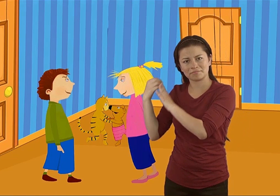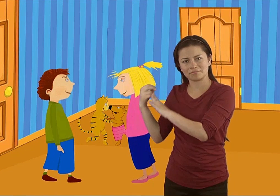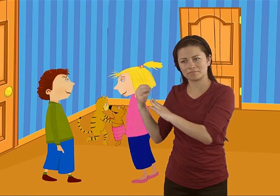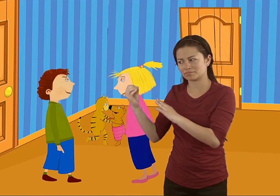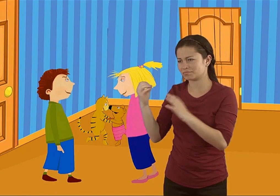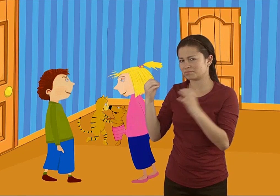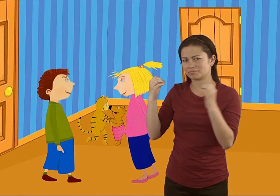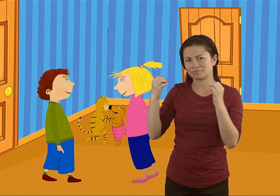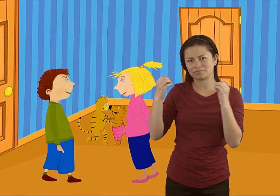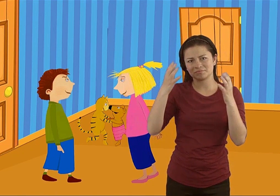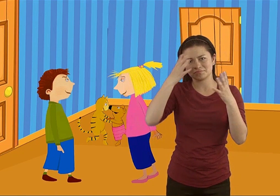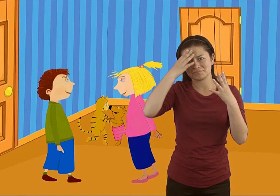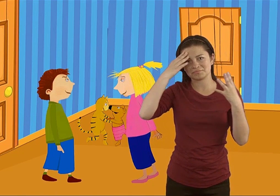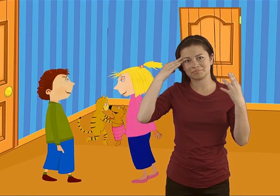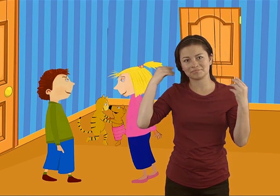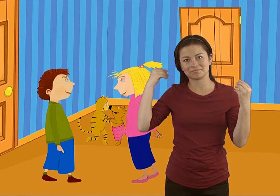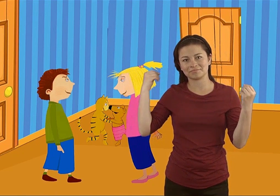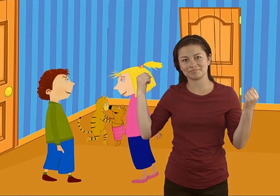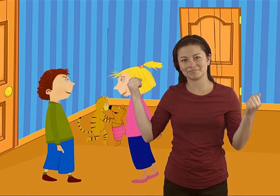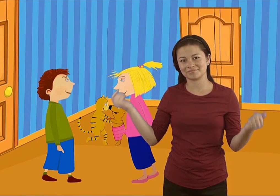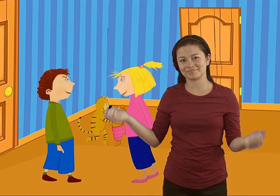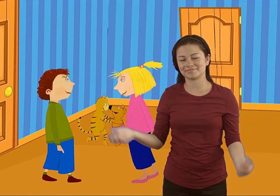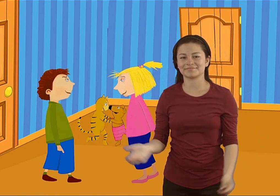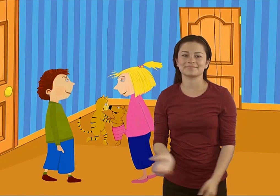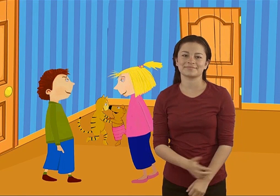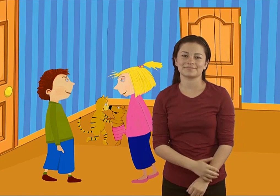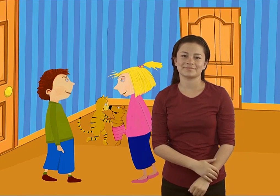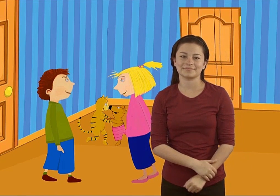buscando el... ¡Jum! Pero este ya había desaparecido.